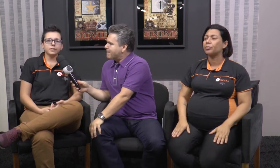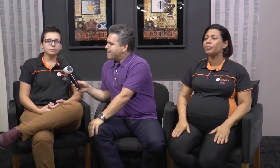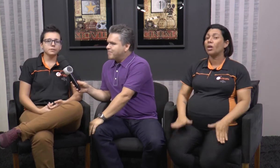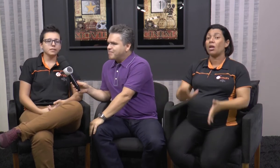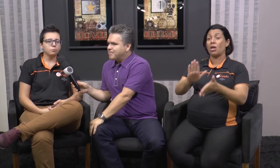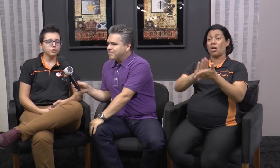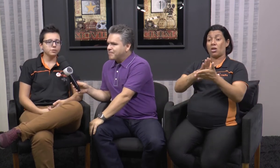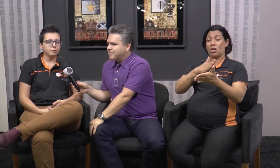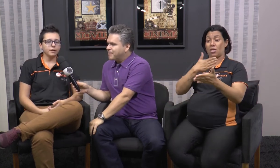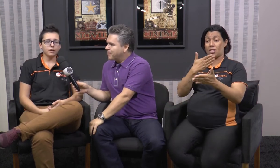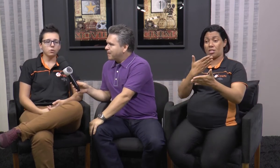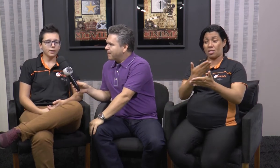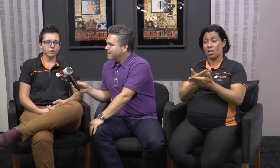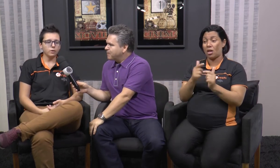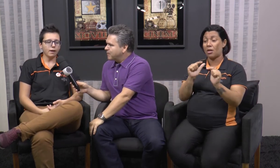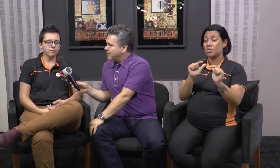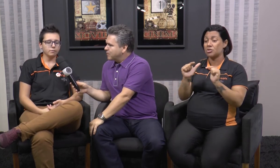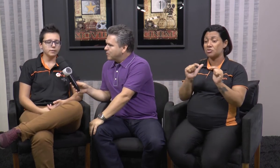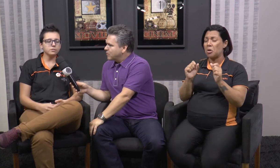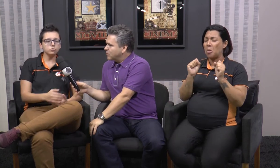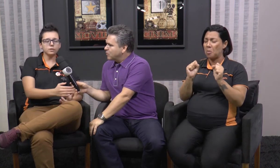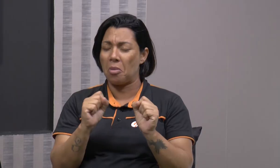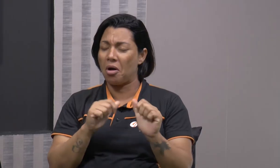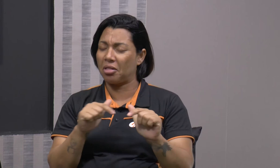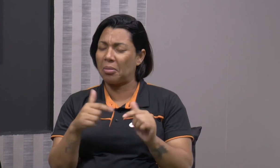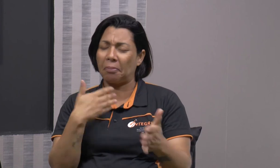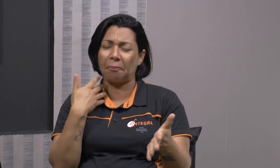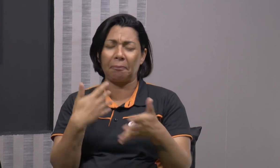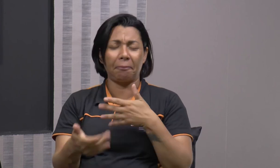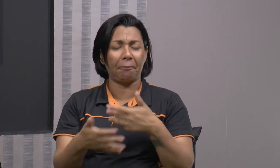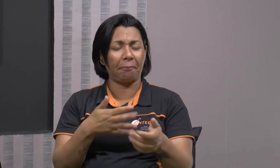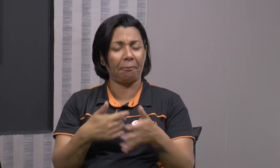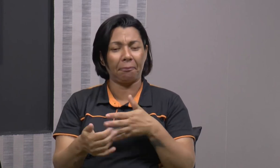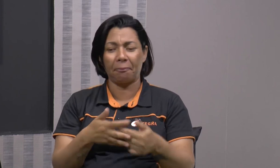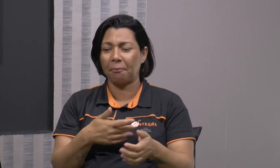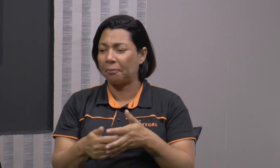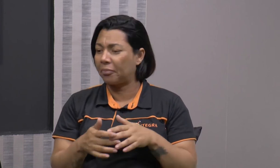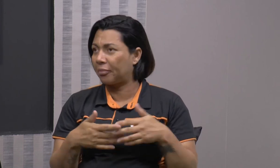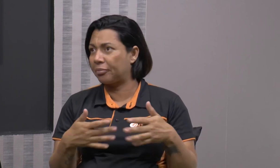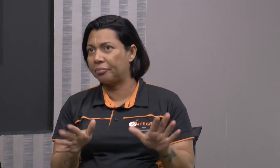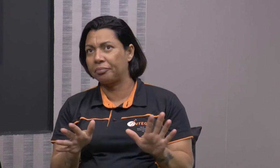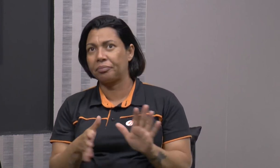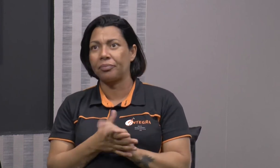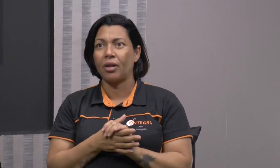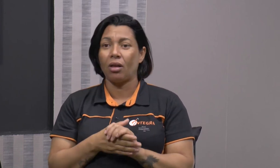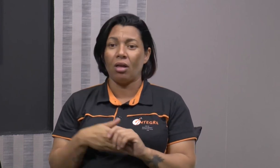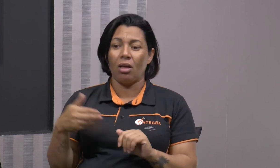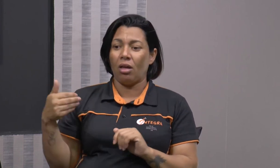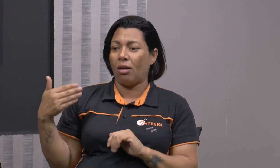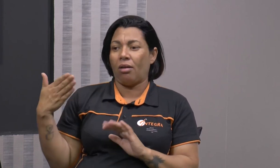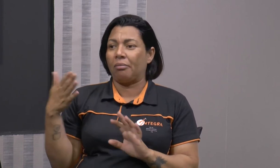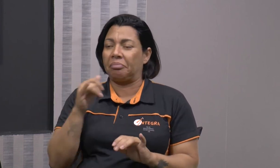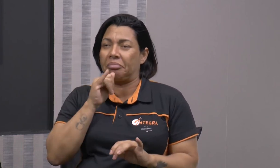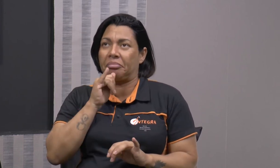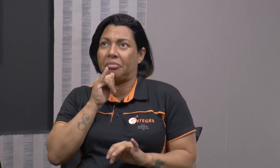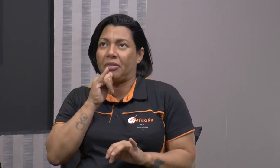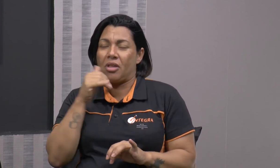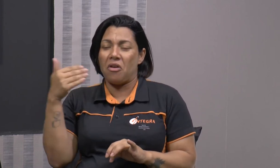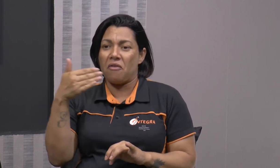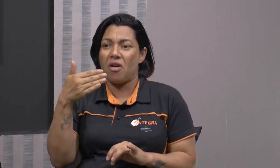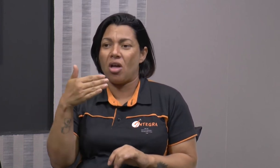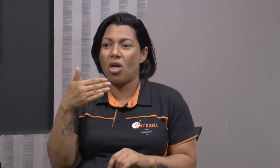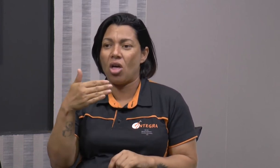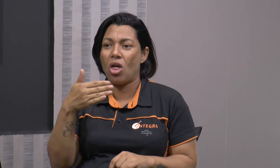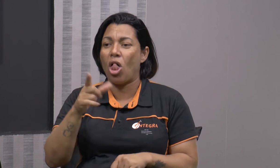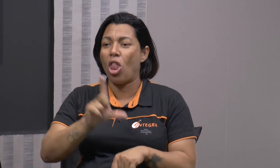intérprete de libras, ele pode trabalhar em qualquer lugar. Desde um atendimento, ou seja, você é proprietário de um estabelecimento, alguma coisa do